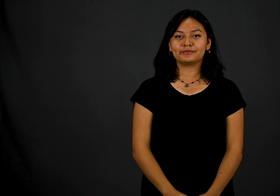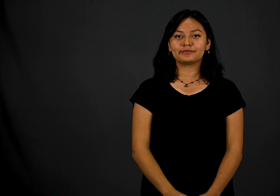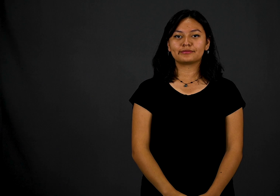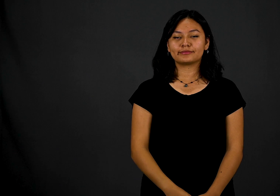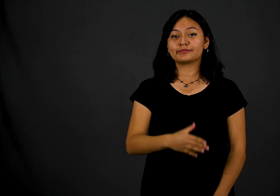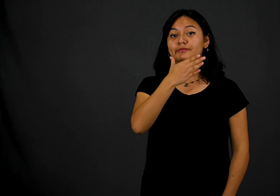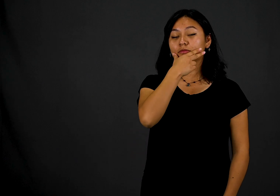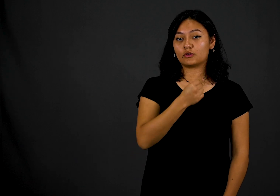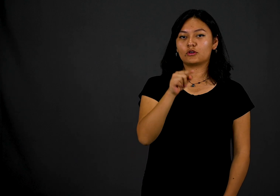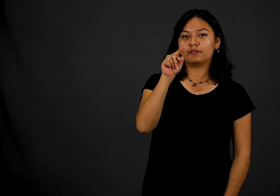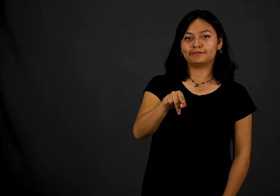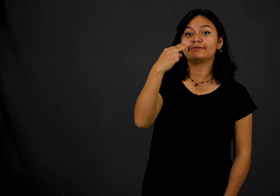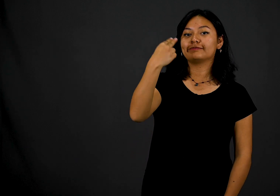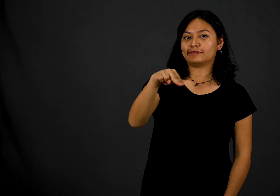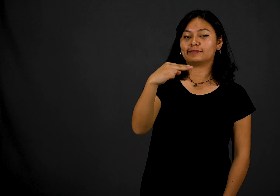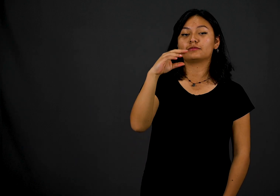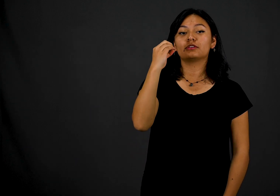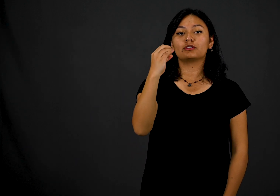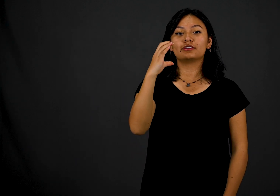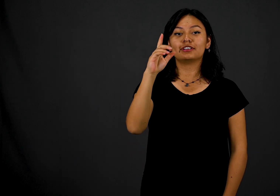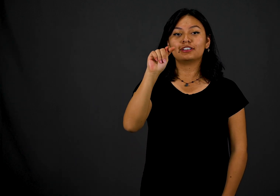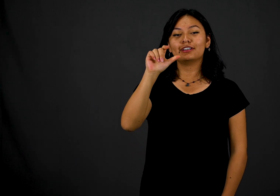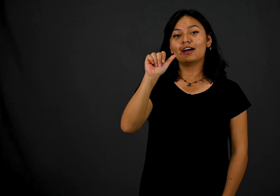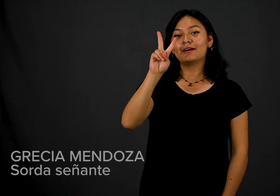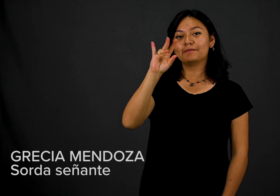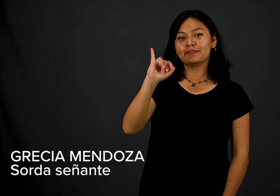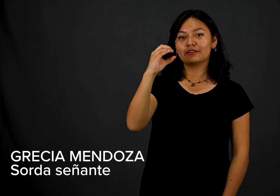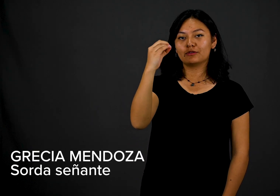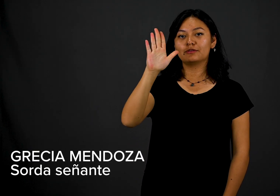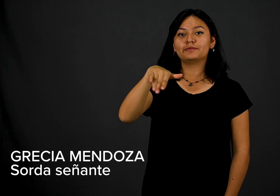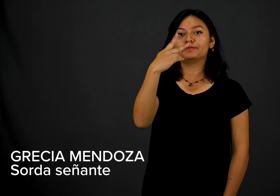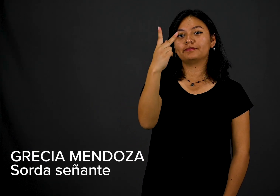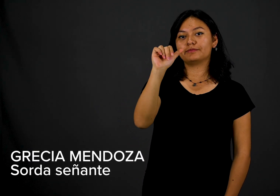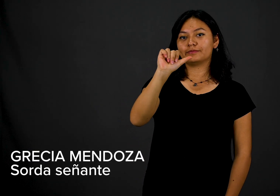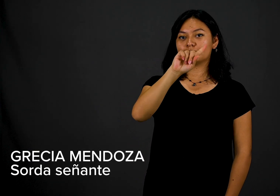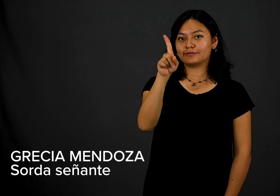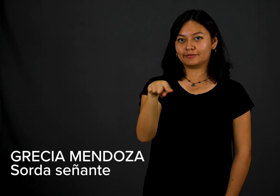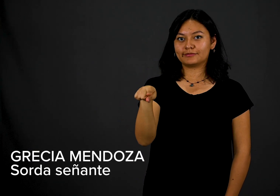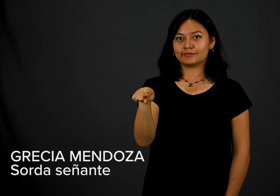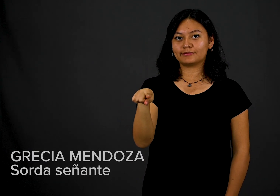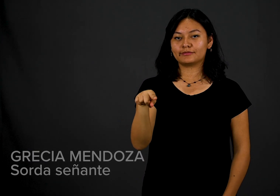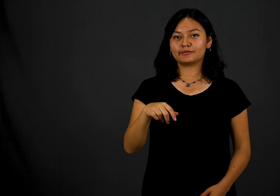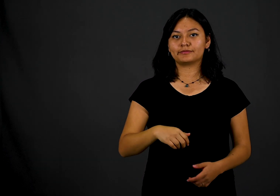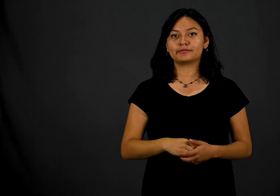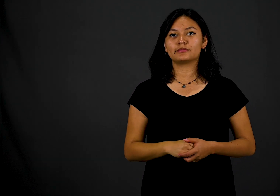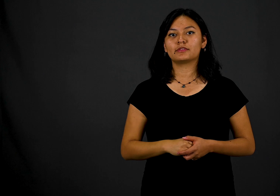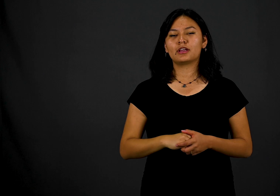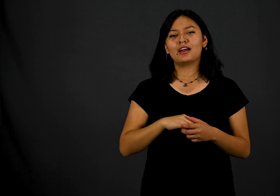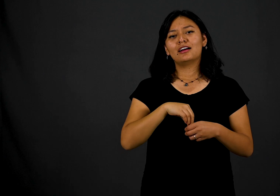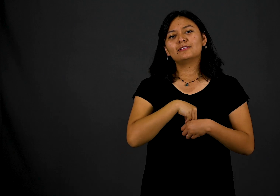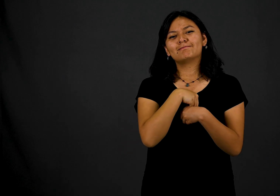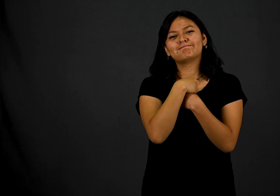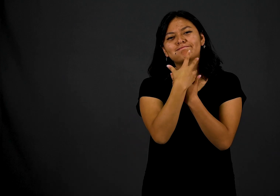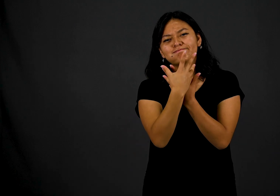Octavio Paz era poeta y fue premio Nobel de Literatura, una de las personas mexicanas más inteligentes.